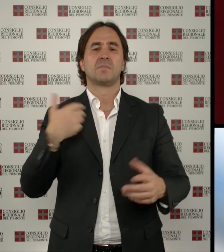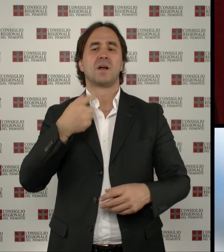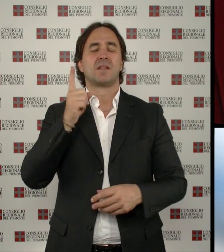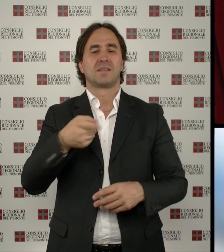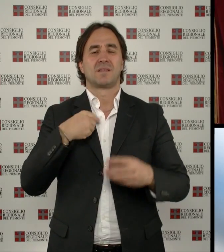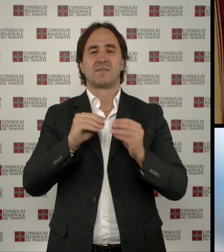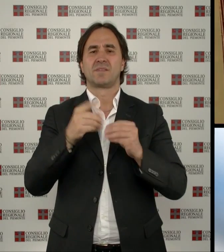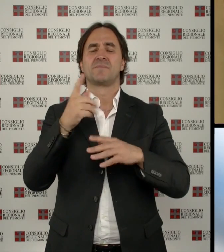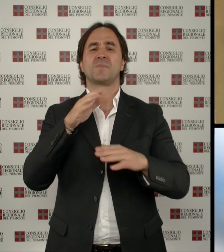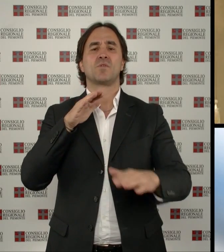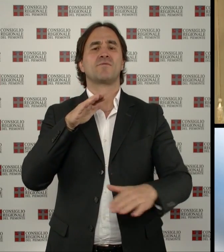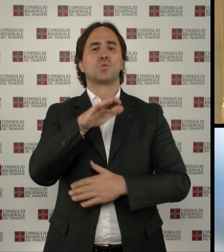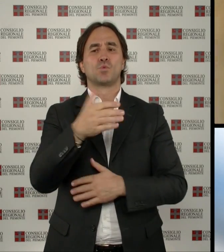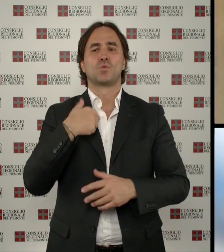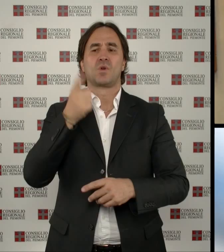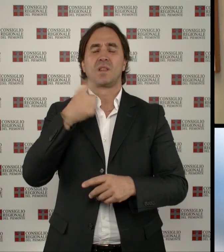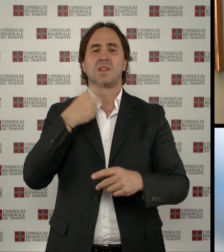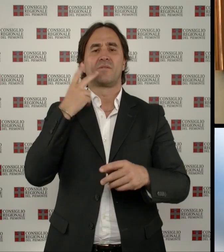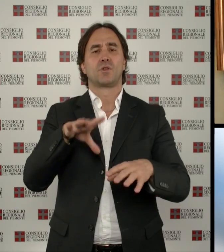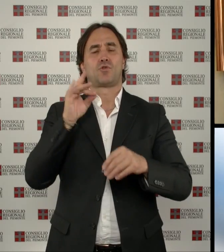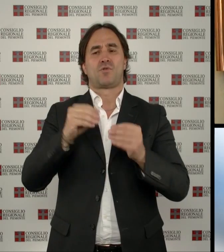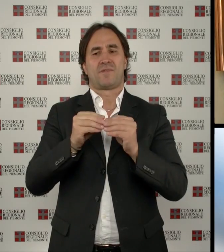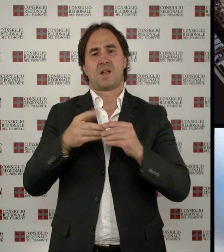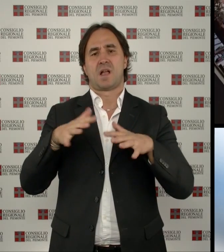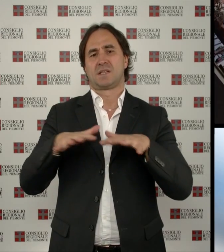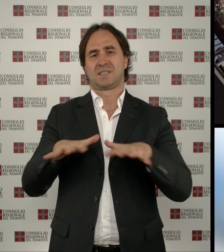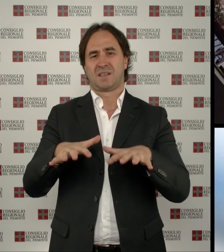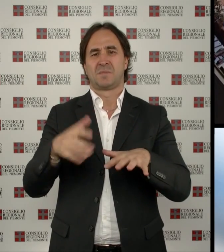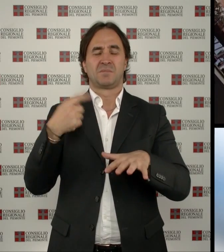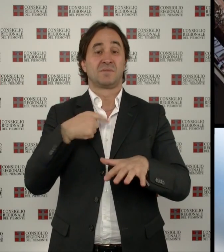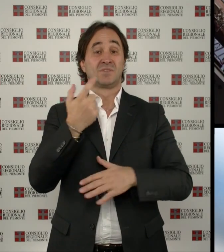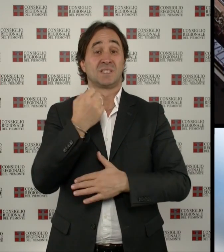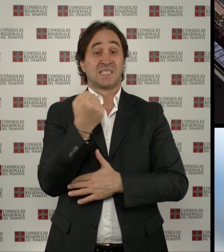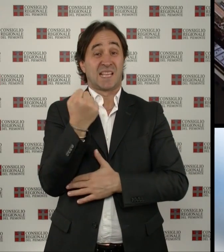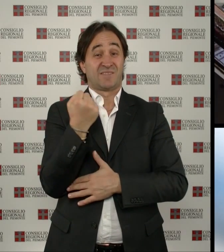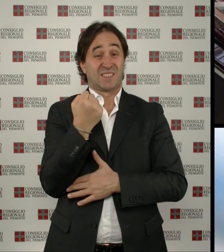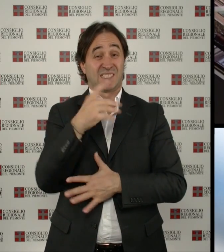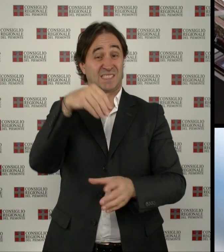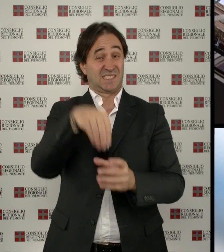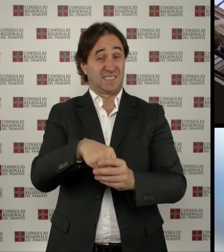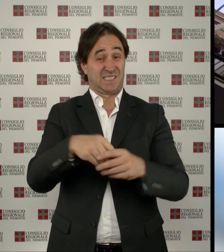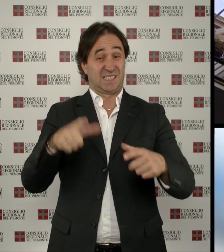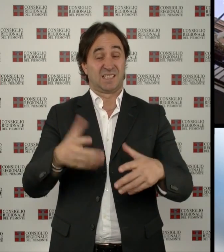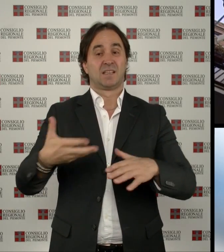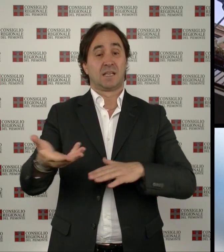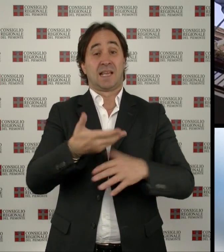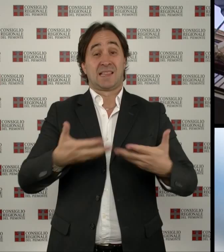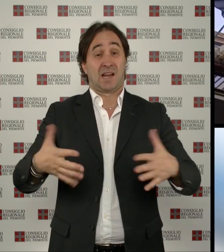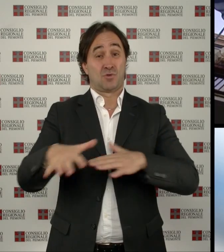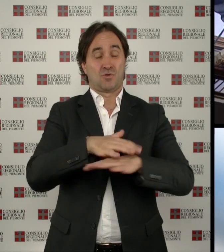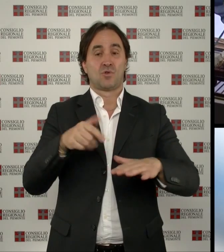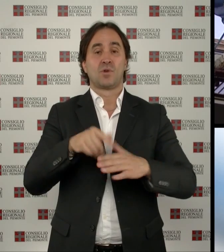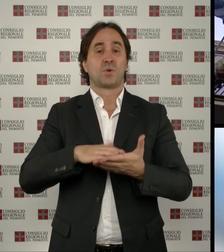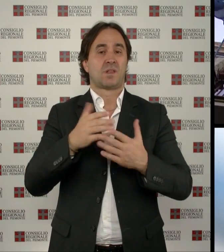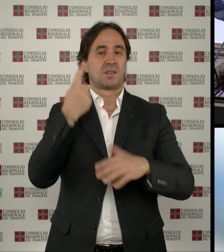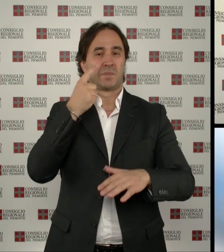futuro è proprio quello di trovare un assetto, perché i servizi, che poi sono l'elemento primario dei territori per la gente e per i cittadini,